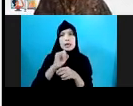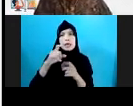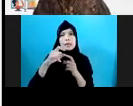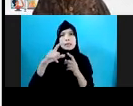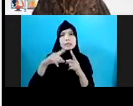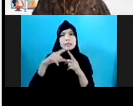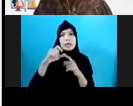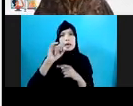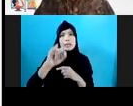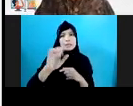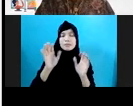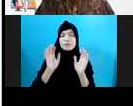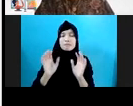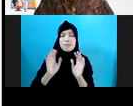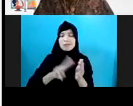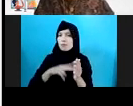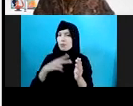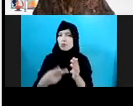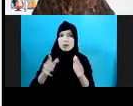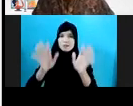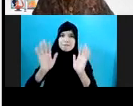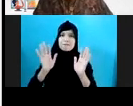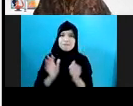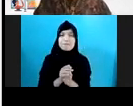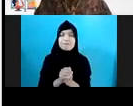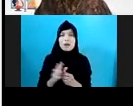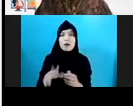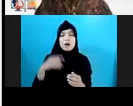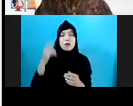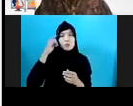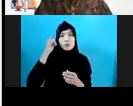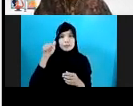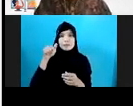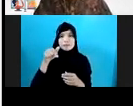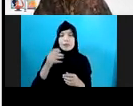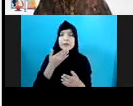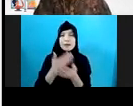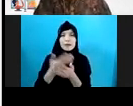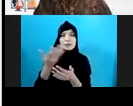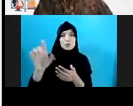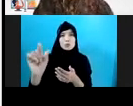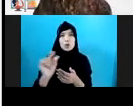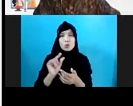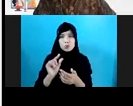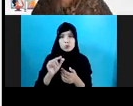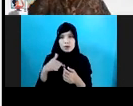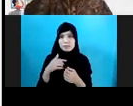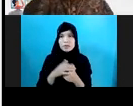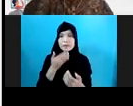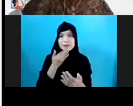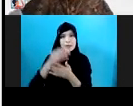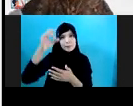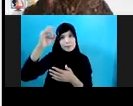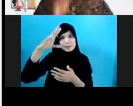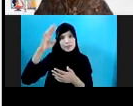Saya tidak bisa sampaikan satu persatu. Saya pikir ini Ibu Yanti. Terima kasih telah mengundang saya. Selamat siang. Dan